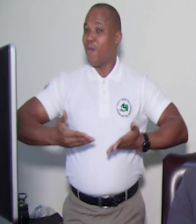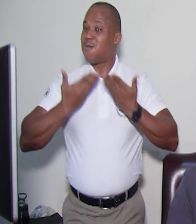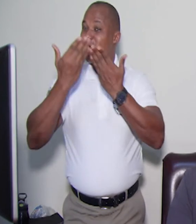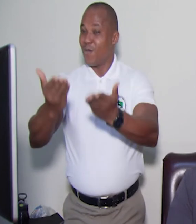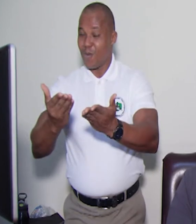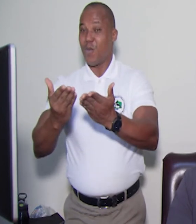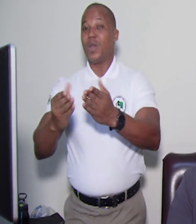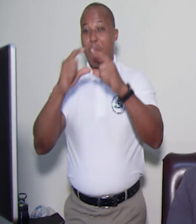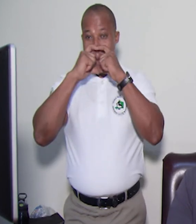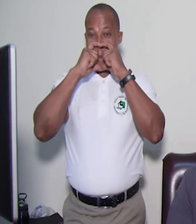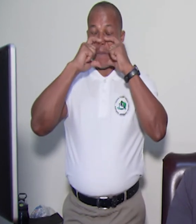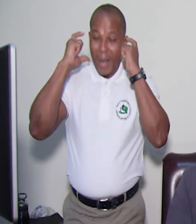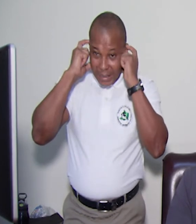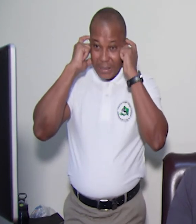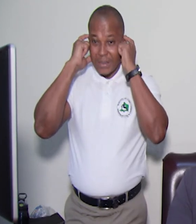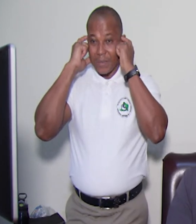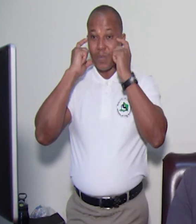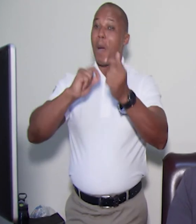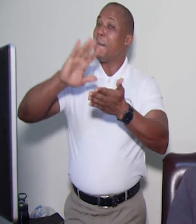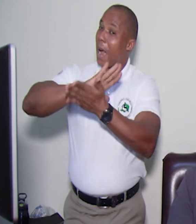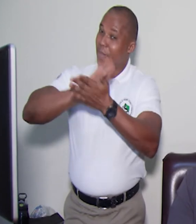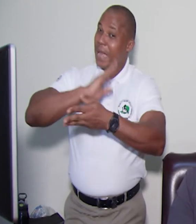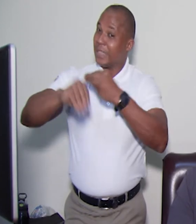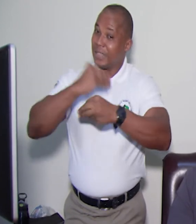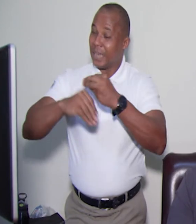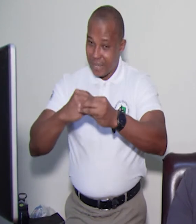hygienik pou te kapap utilise. E la metnan,